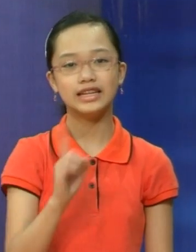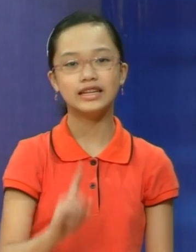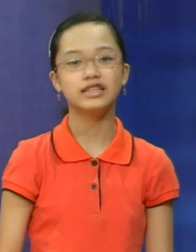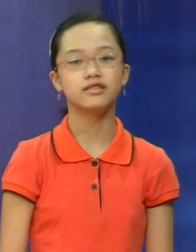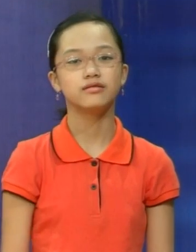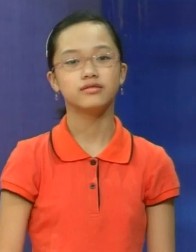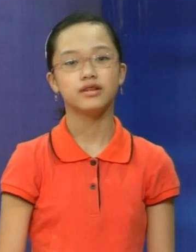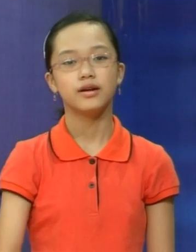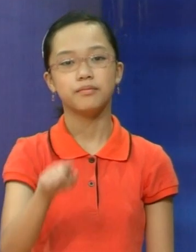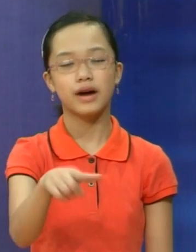Bạn thích uống gì nhỉ